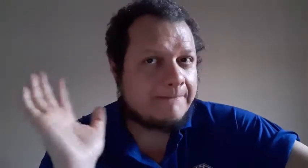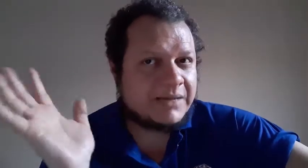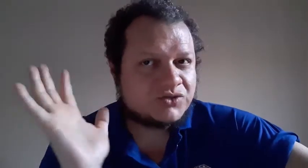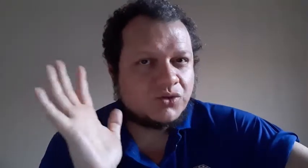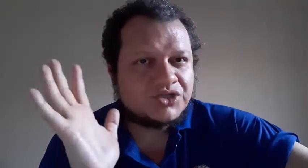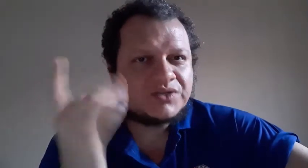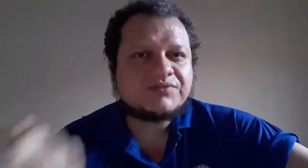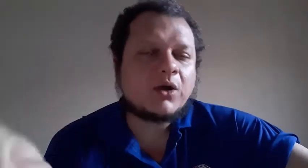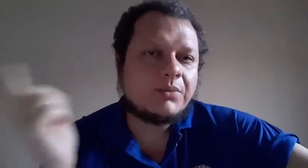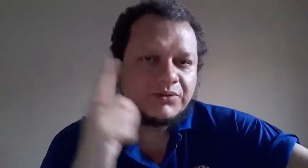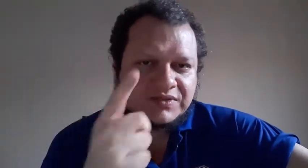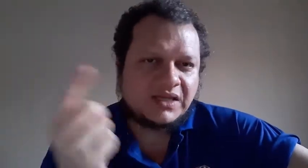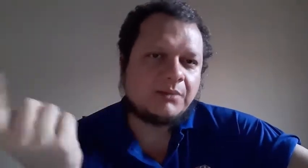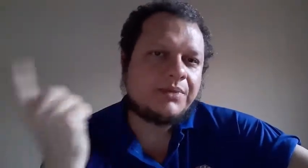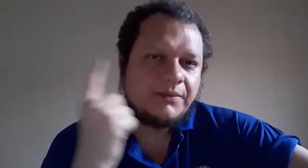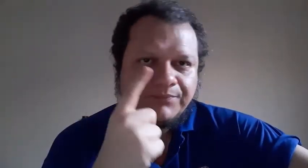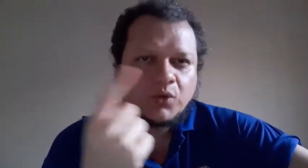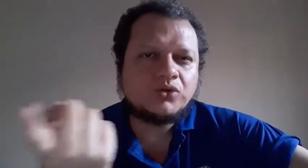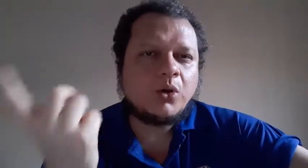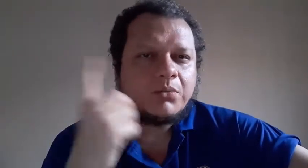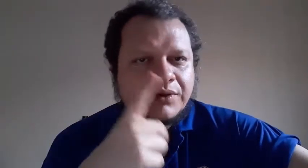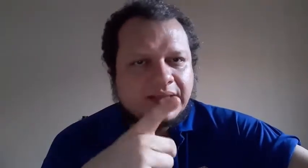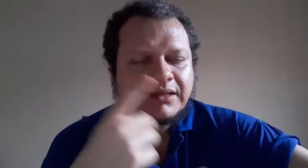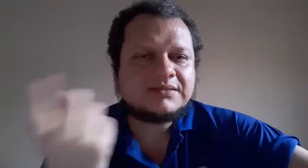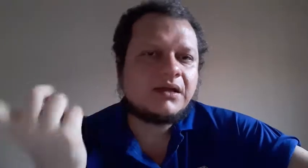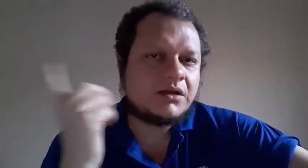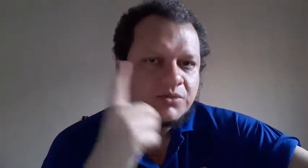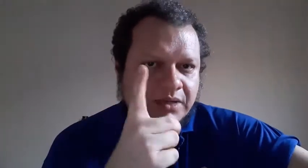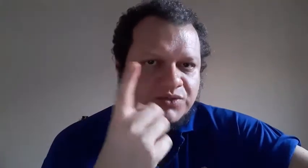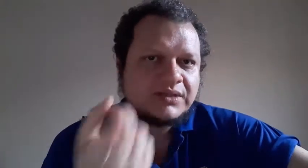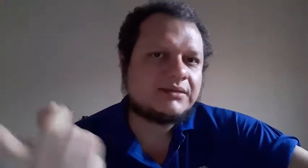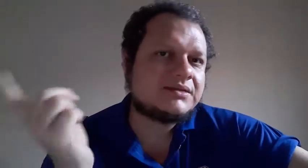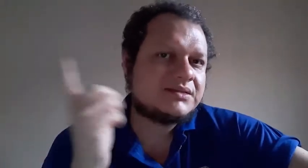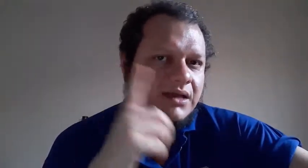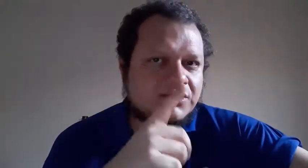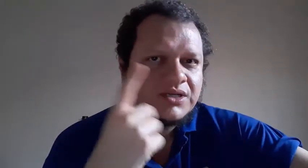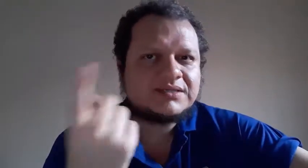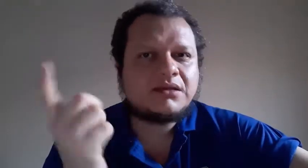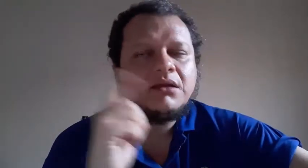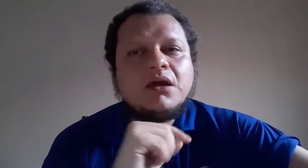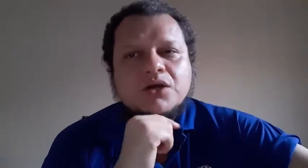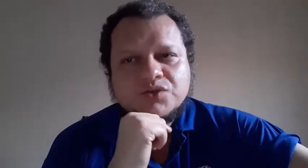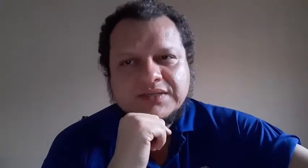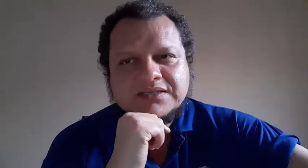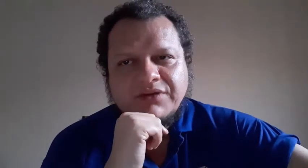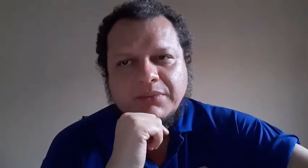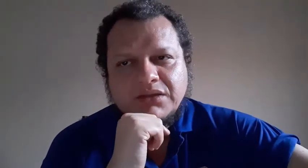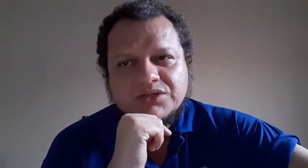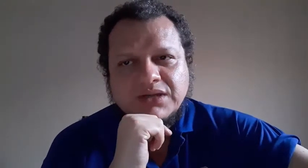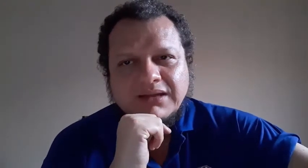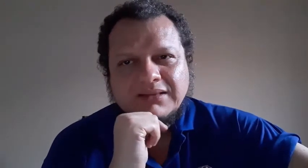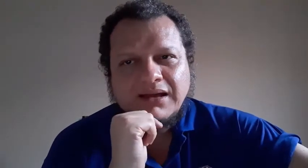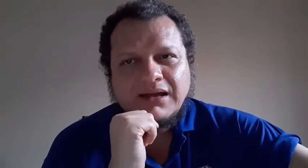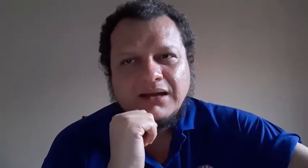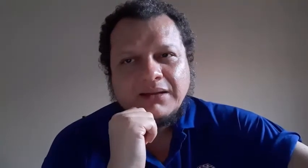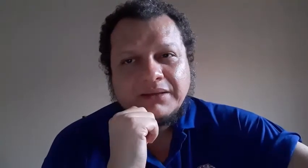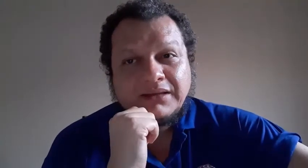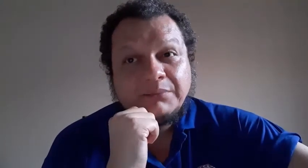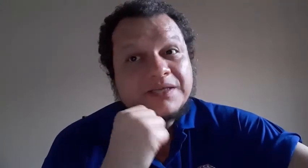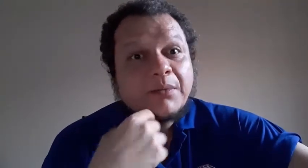Passou disso, vai cobrando sempre o dobro. 87, mais 87, e assim sucessivamente, tá? E principalmente